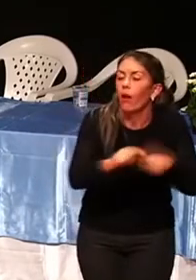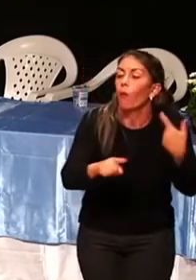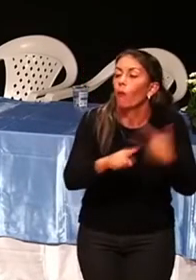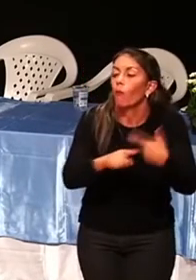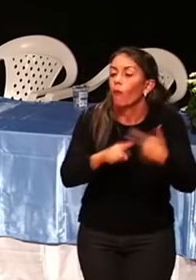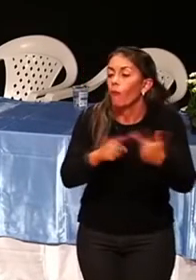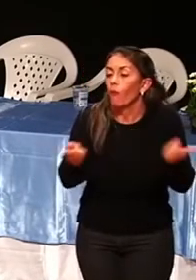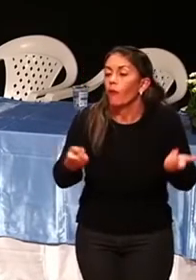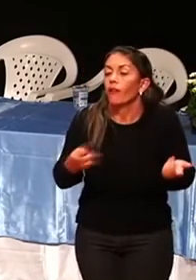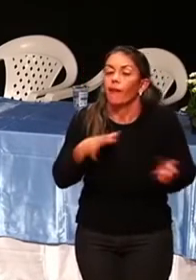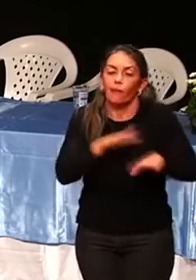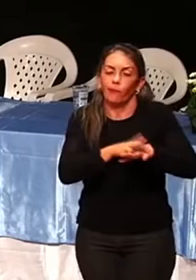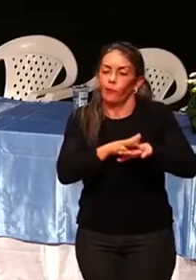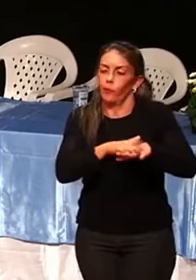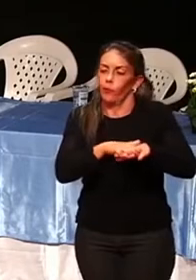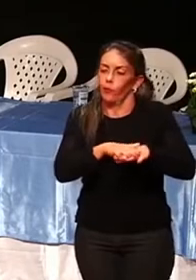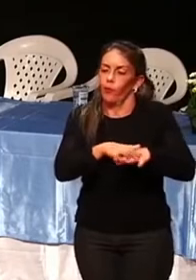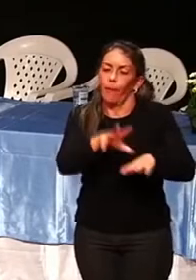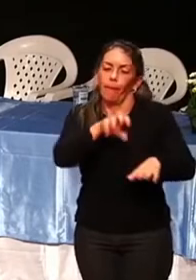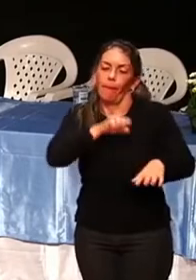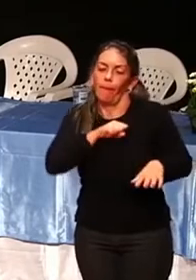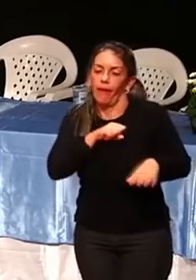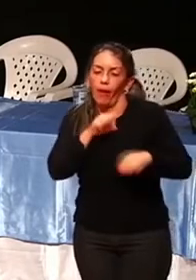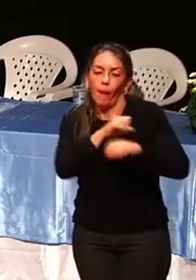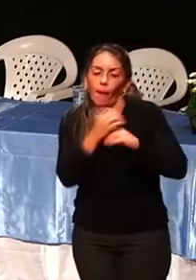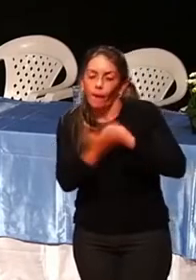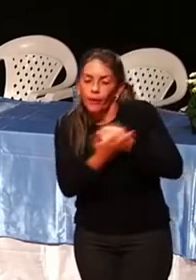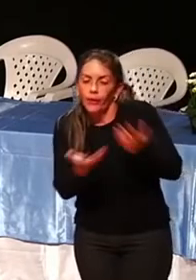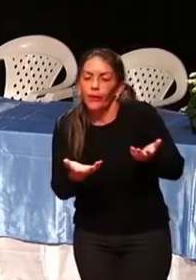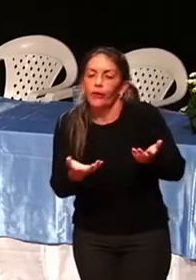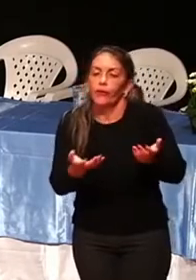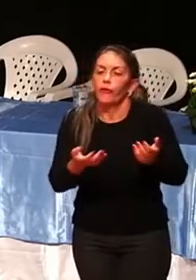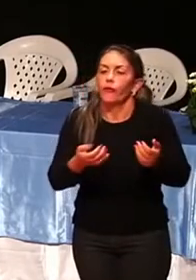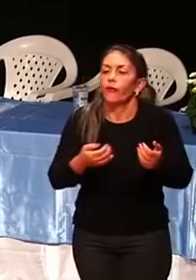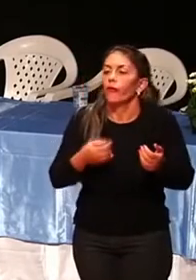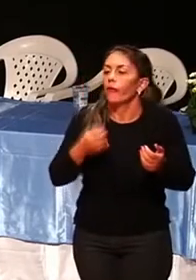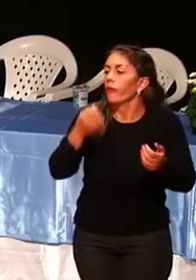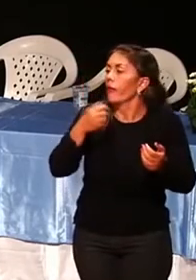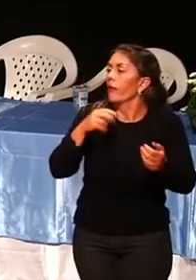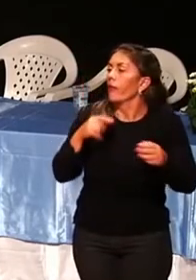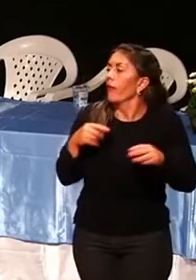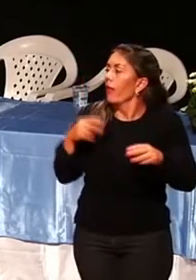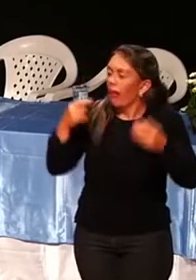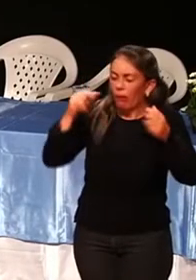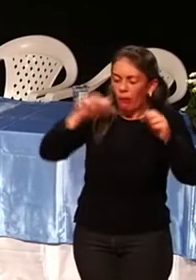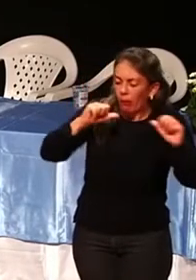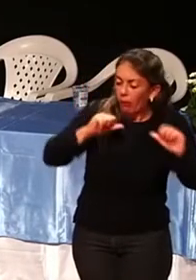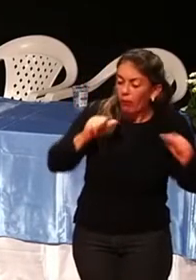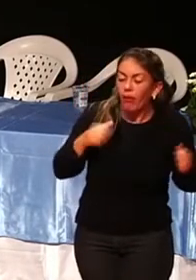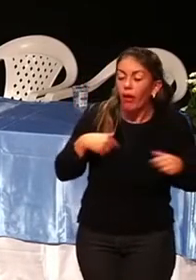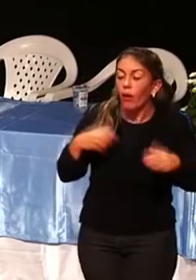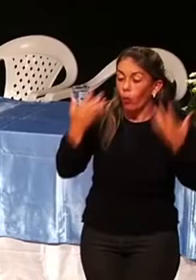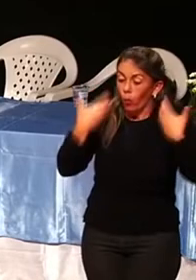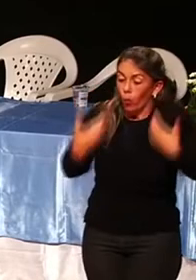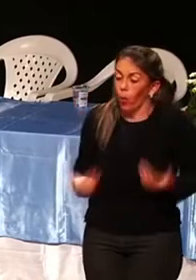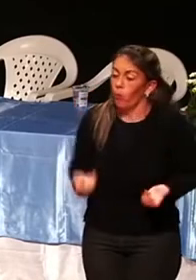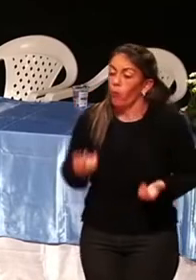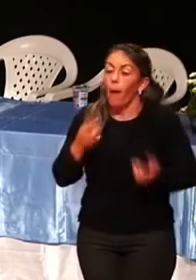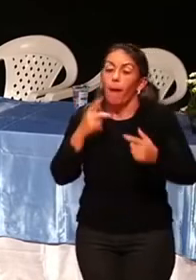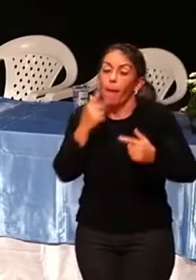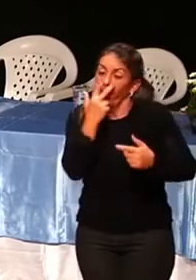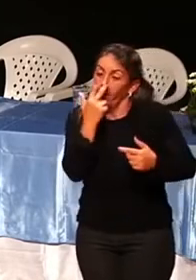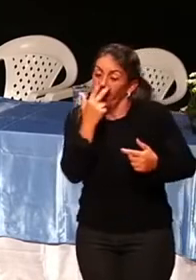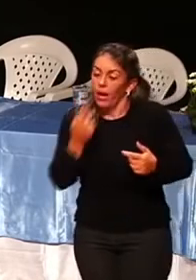por causa de um Covid, por causa de outra situação, outra doença que está te avisando. Para, pelo amor de Deus, olha para você.